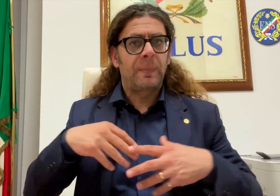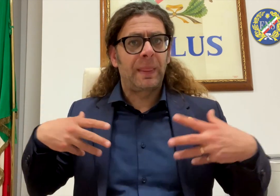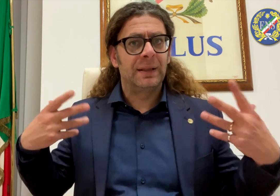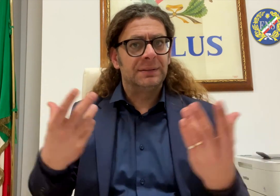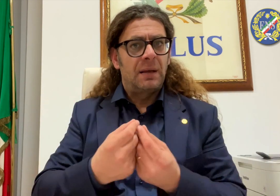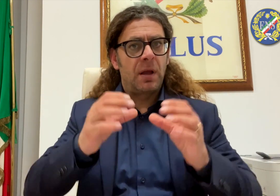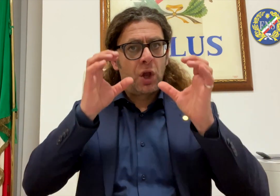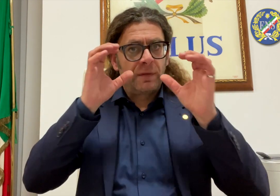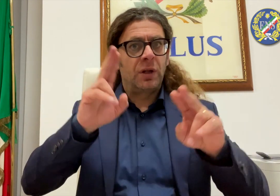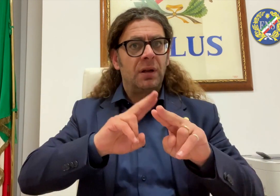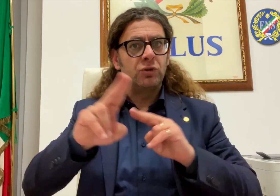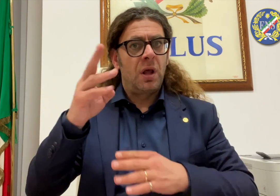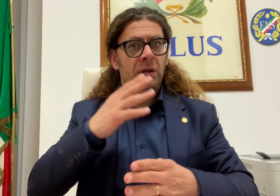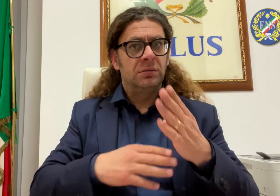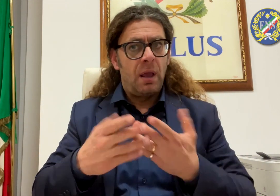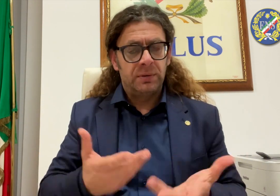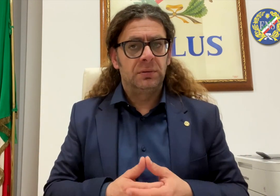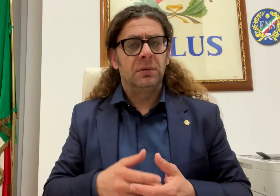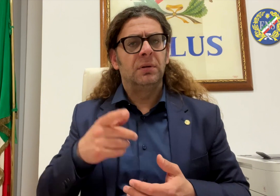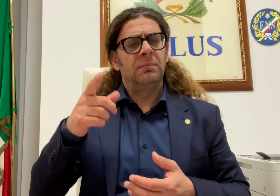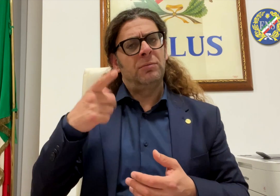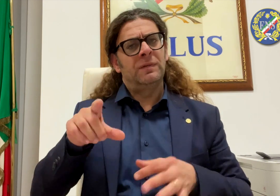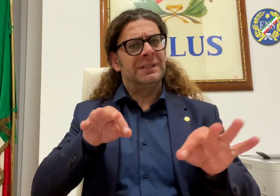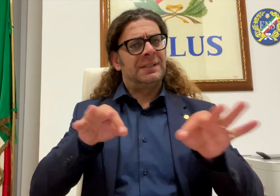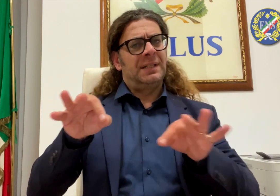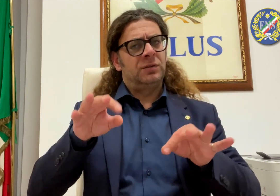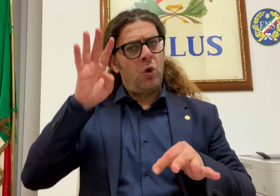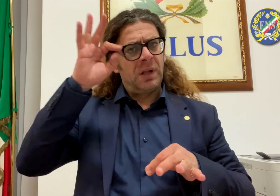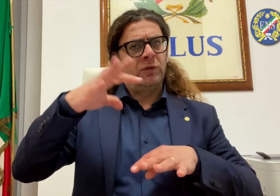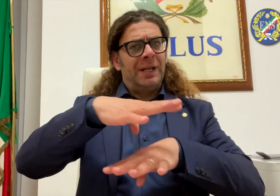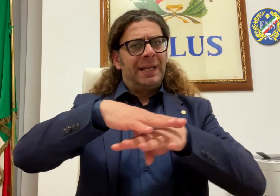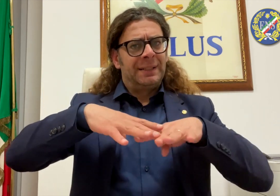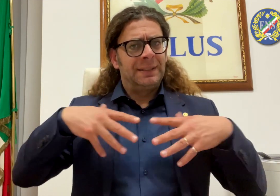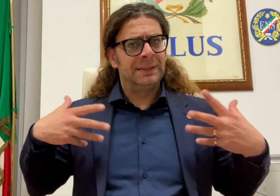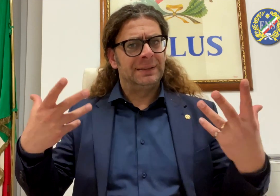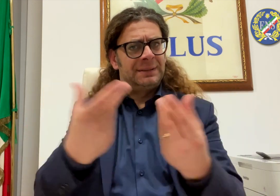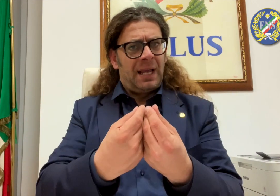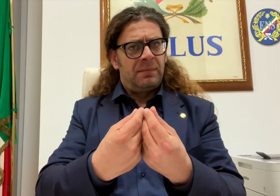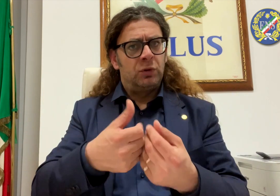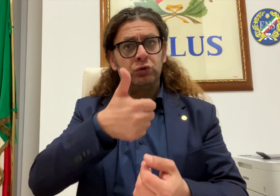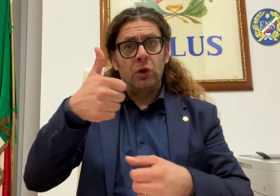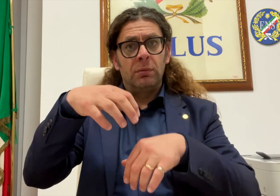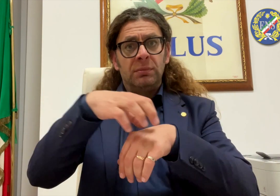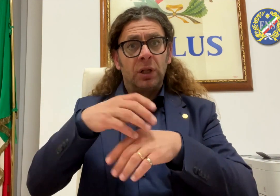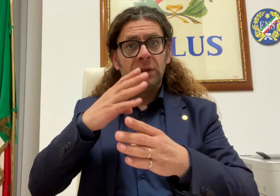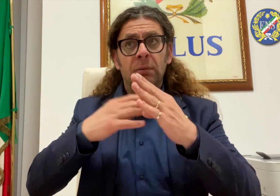precedente testo. Volevo informarvi inoltre della recente partecipazione al primo incontro dell'Osservatorio